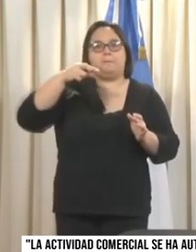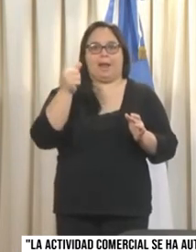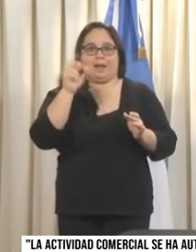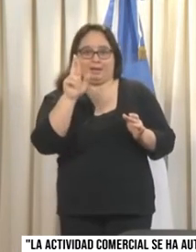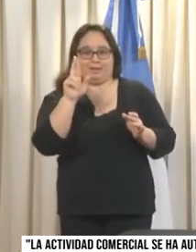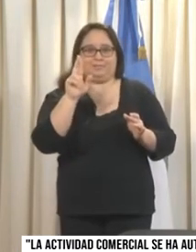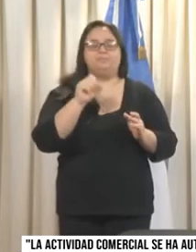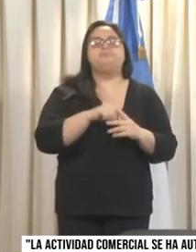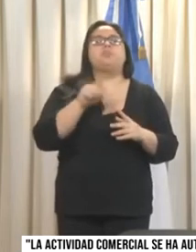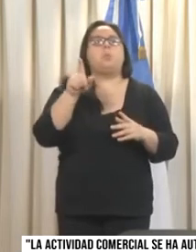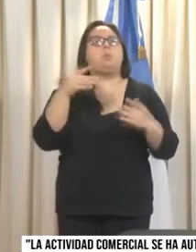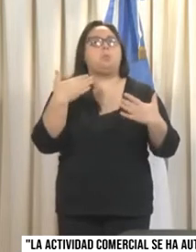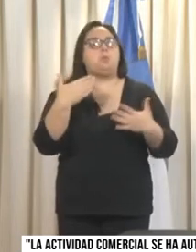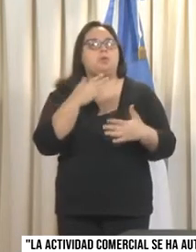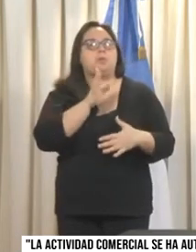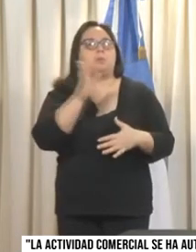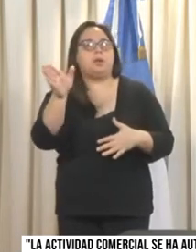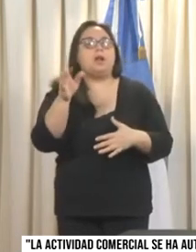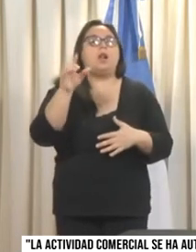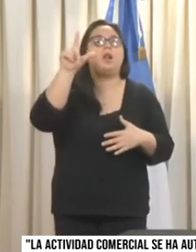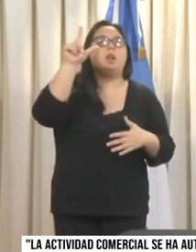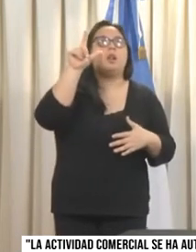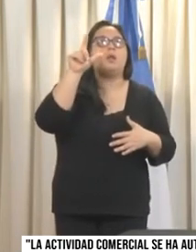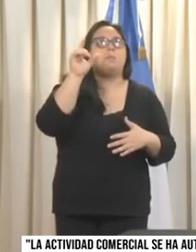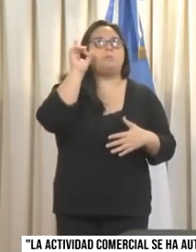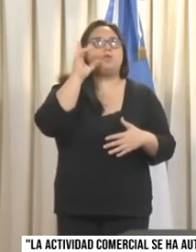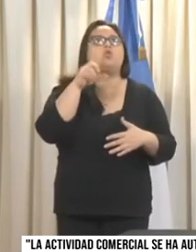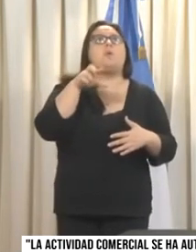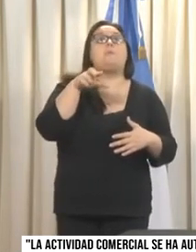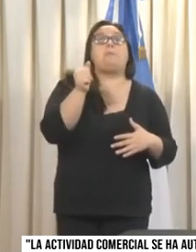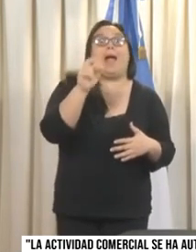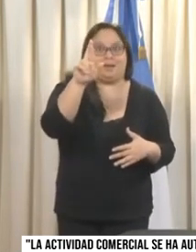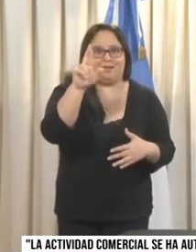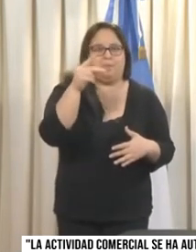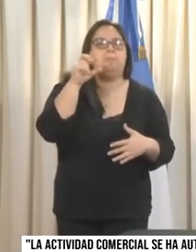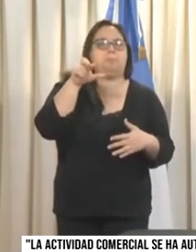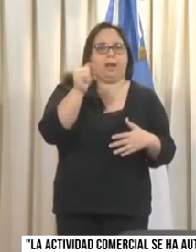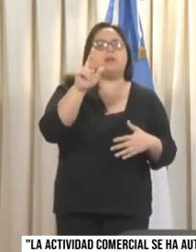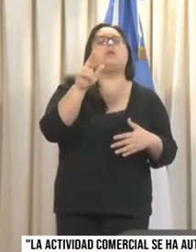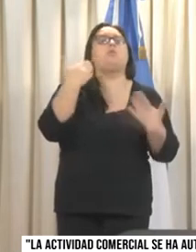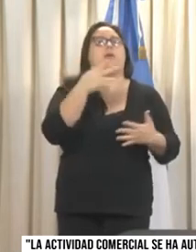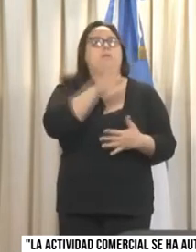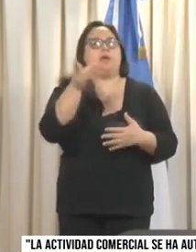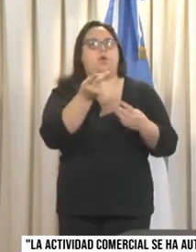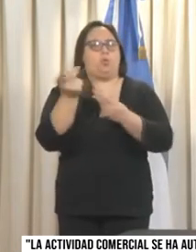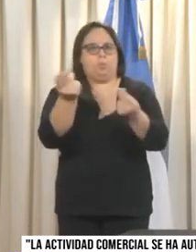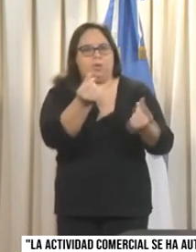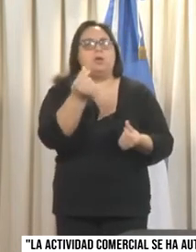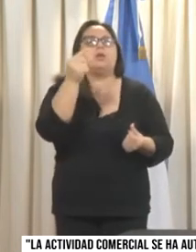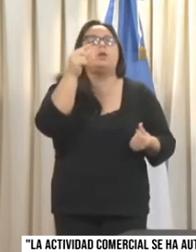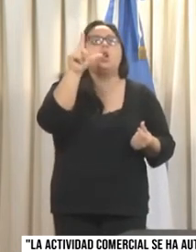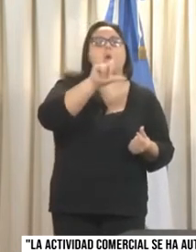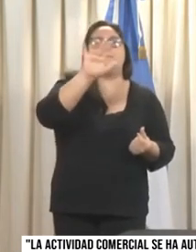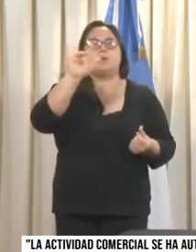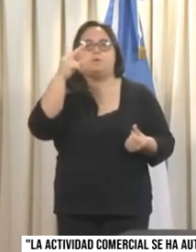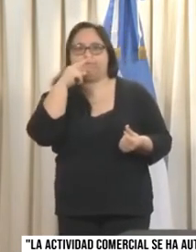pueden concurrir a los comercios los días lunes, perdón, números pares, los días lunes, miércoles y viernes, y los